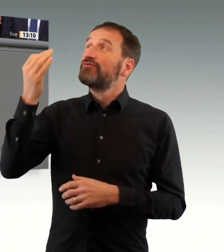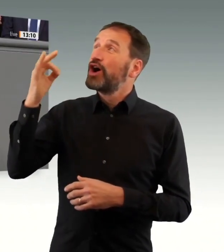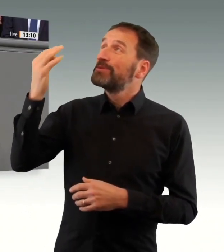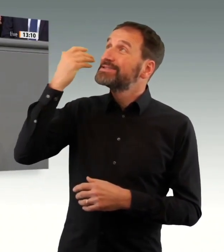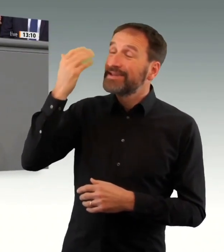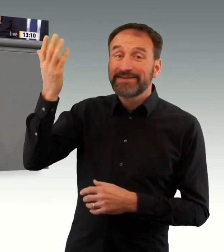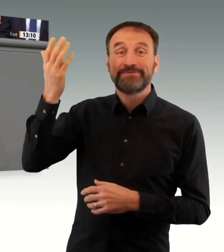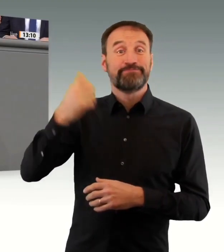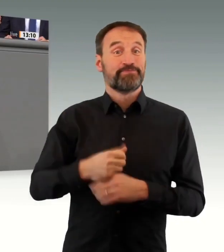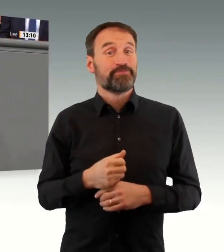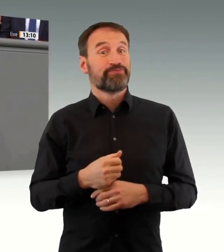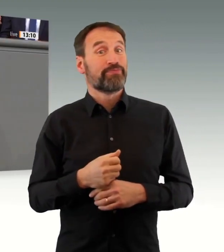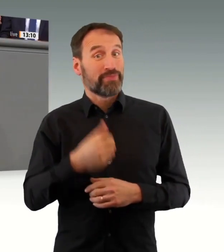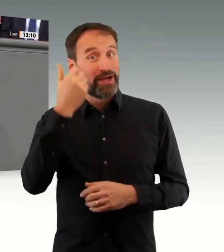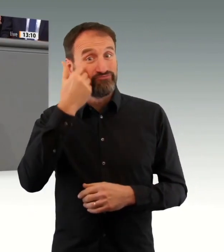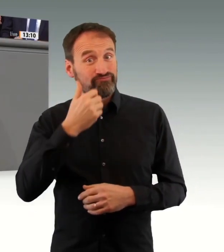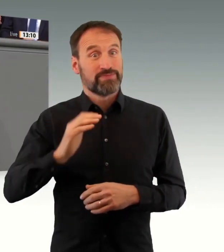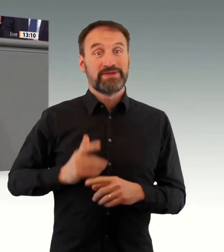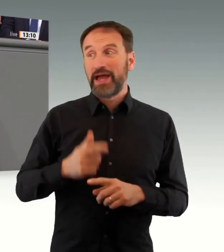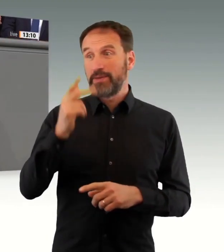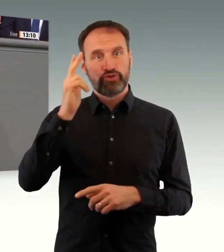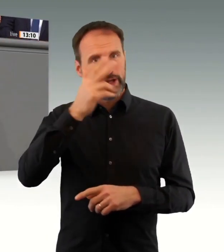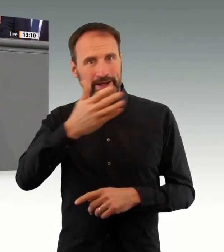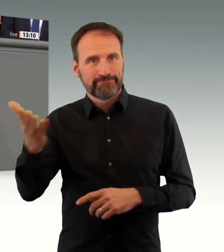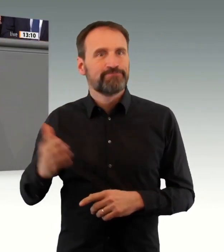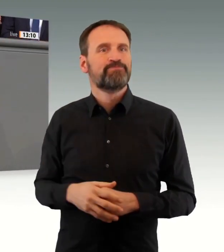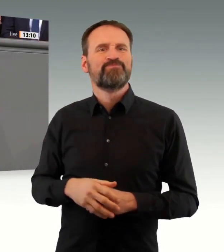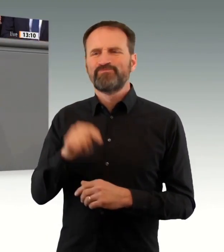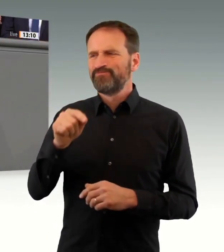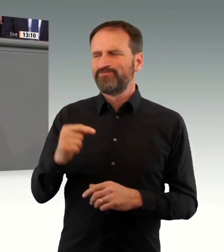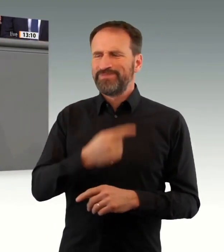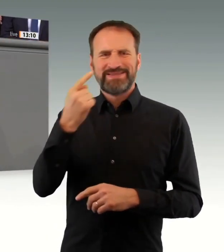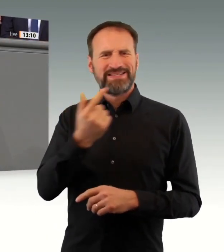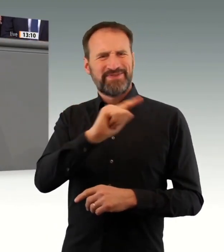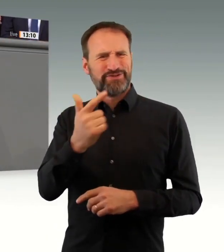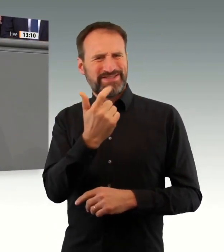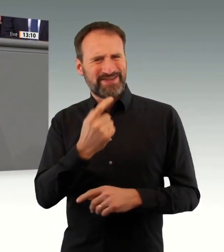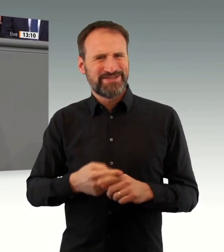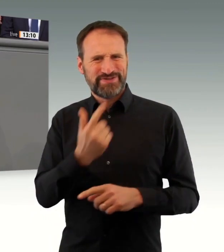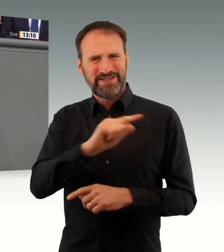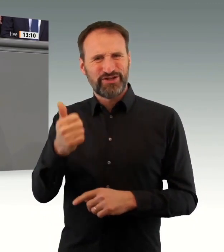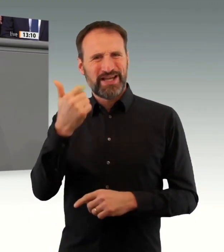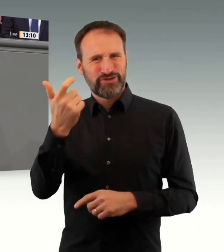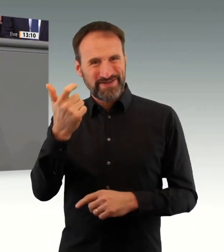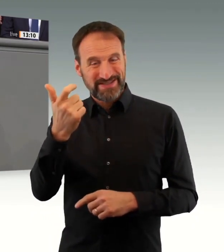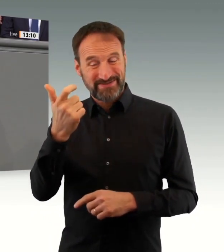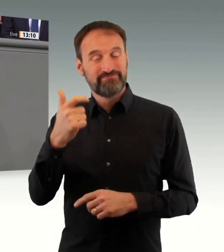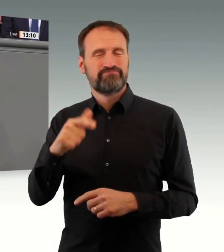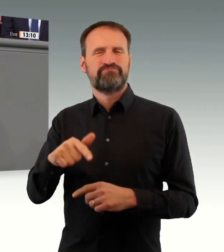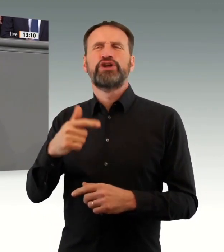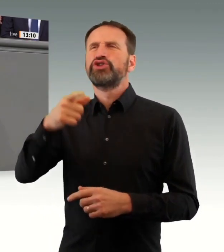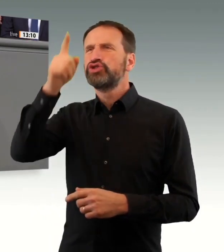Regierung mitsamt der der Altparteienopposition und ihrem politmedialen Anhang. Die Corona